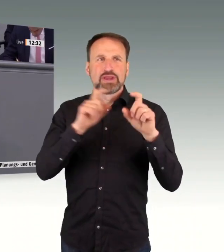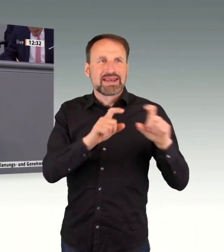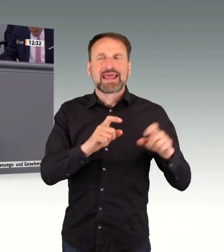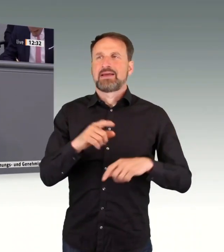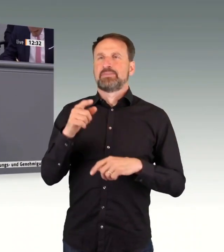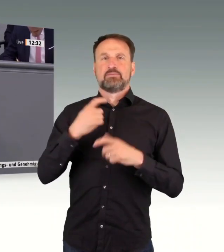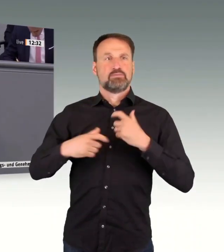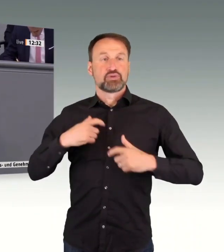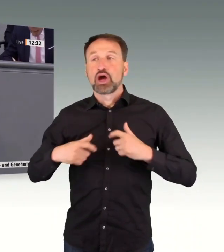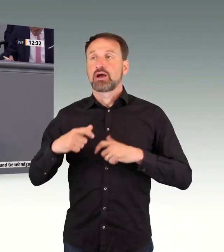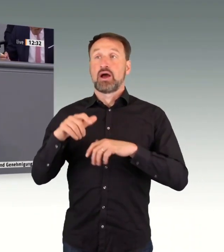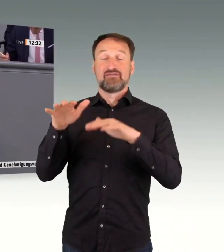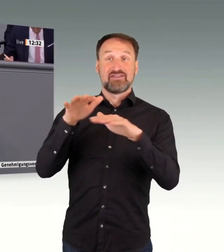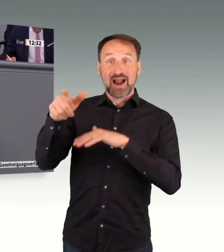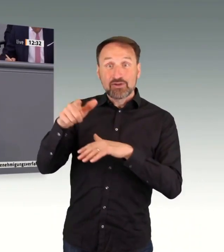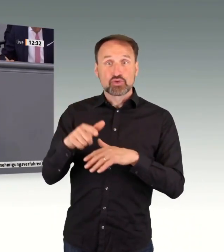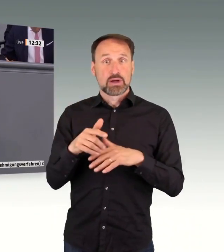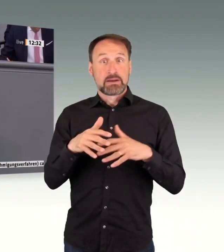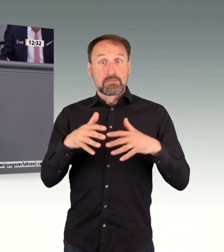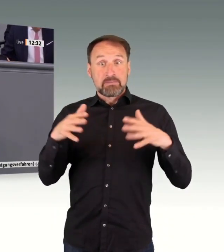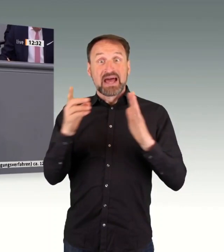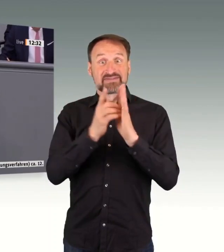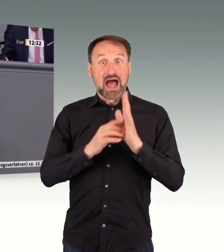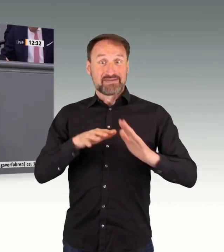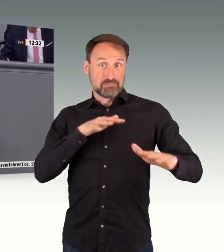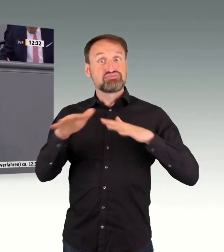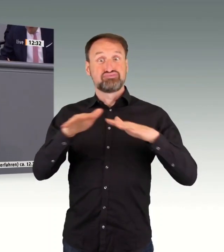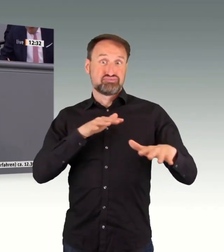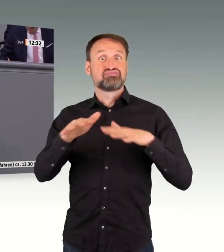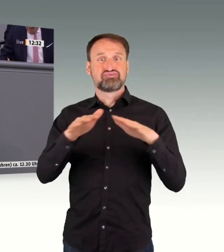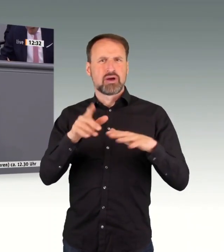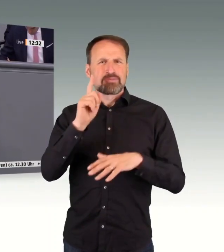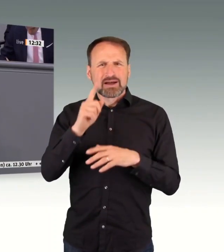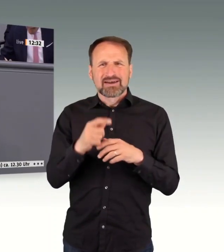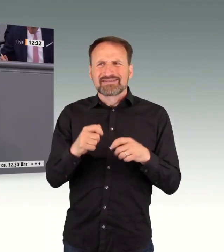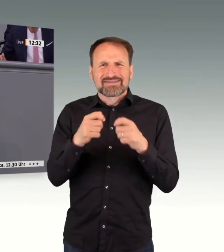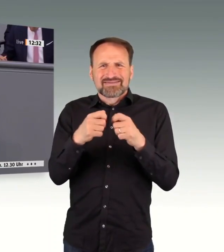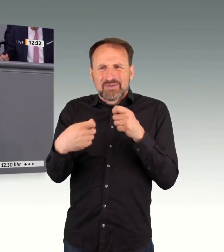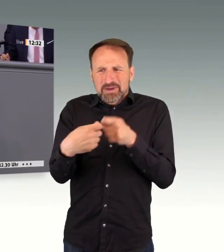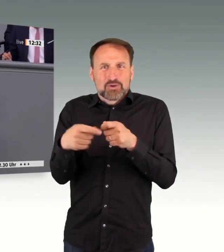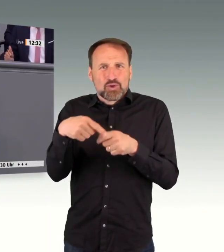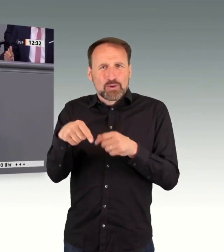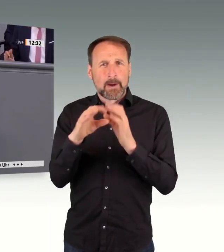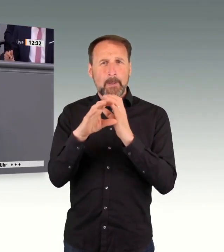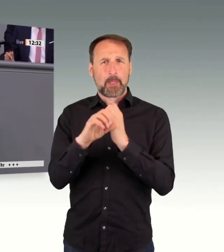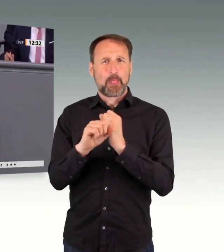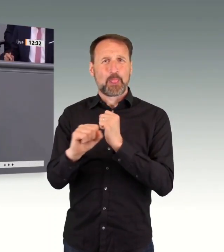Datenaufkommen zurechtkommen soll, wenn wir nicht die notwendigen Datenverbindungen dafür schaffen.